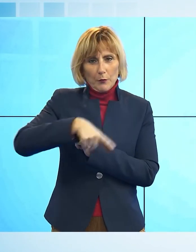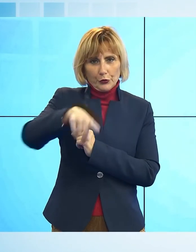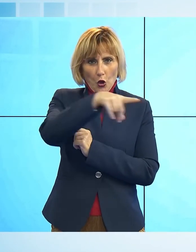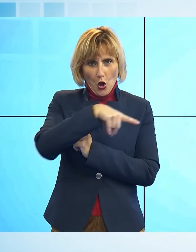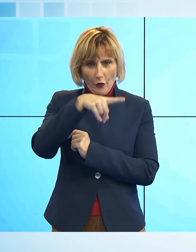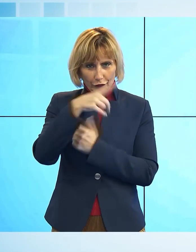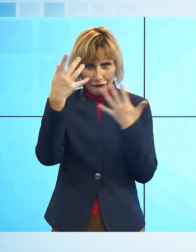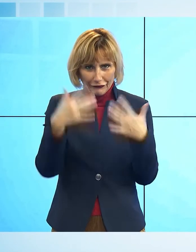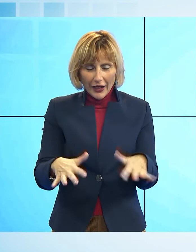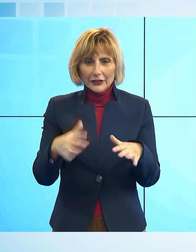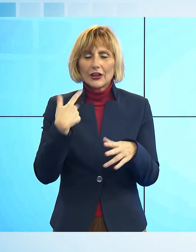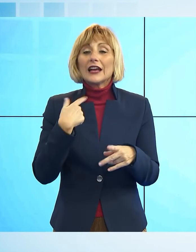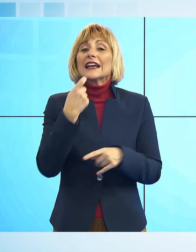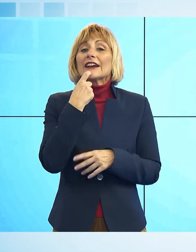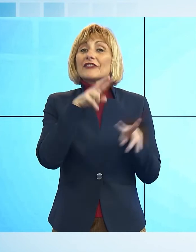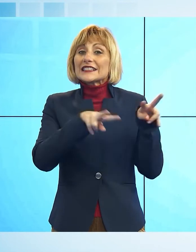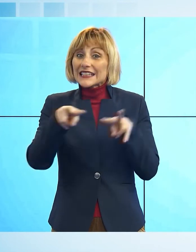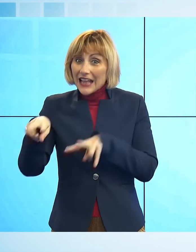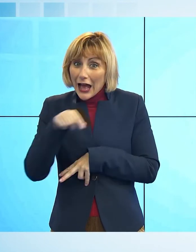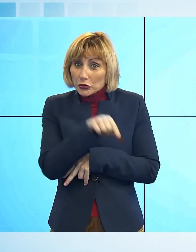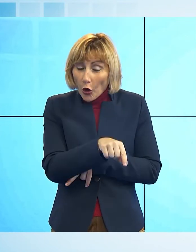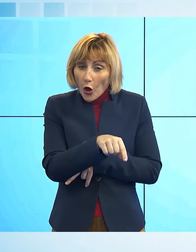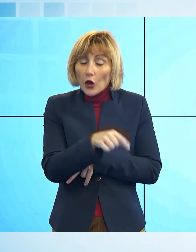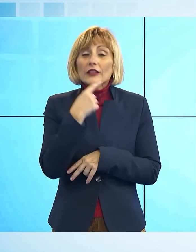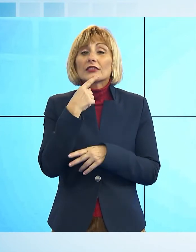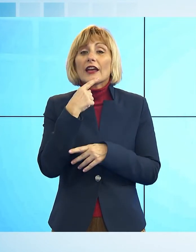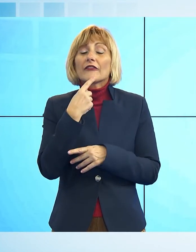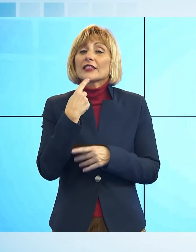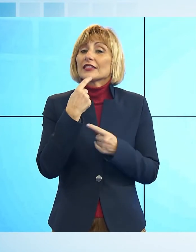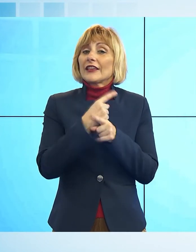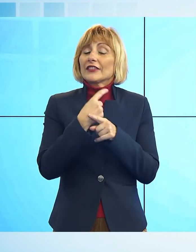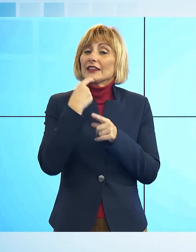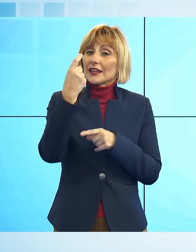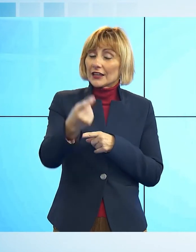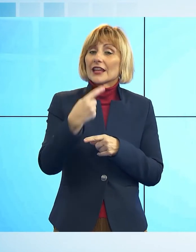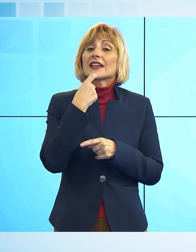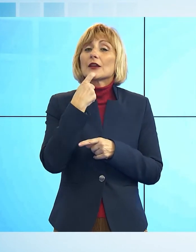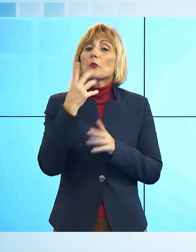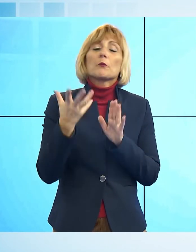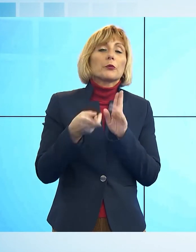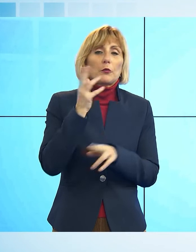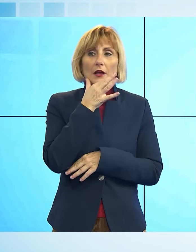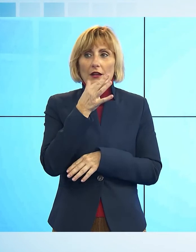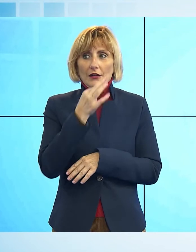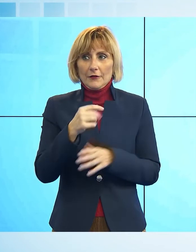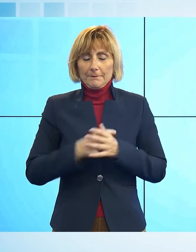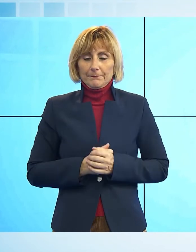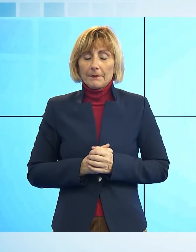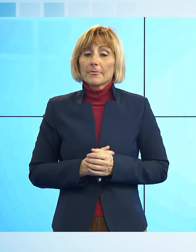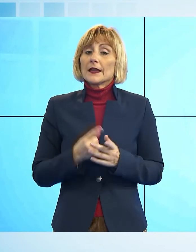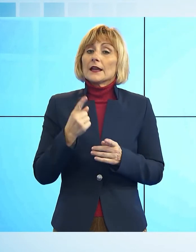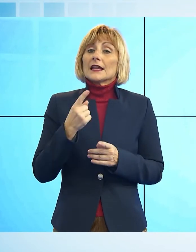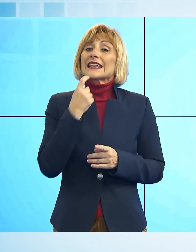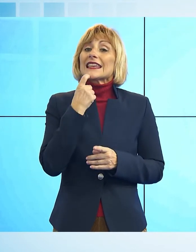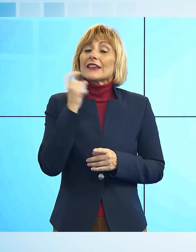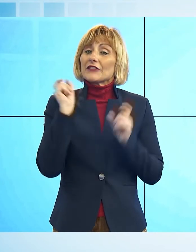della mostra, il compito di decretare i vincitori dell'edizione. Coloro che vengano a visitare la mostra vengano invitati ad esprimere